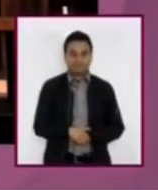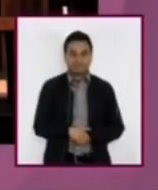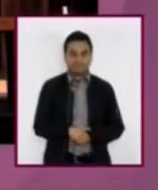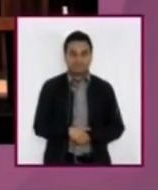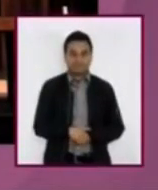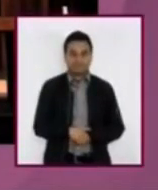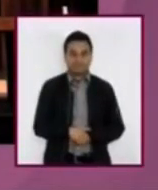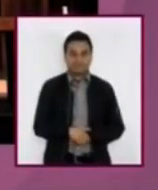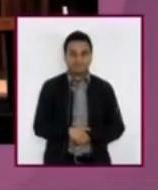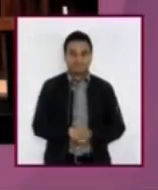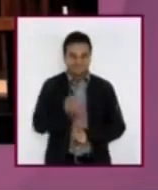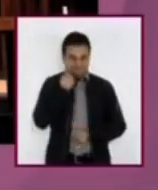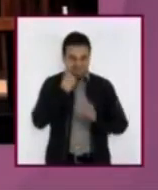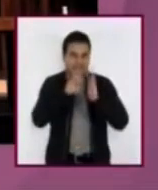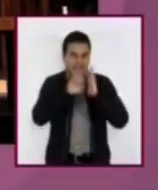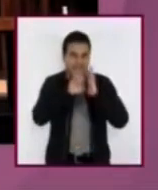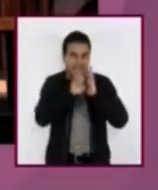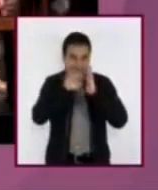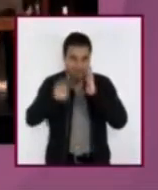Miren, les vamos a poner un ejemplo.